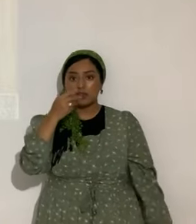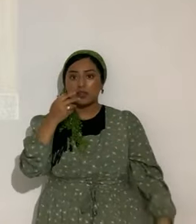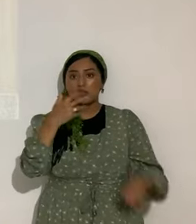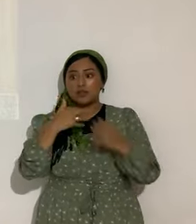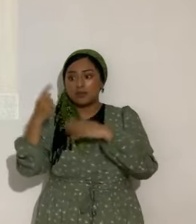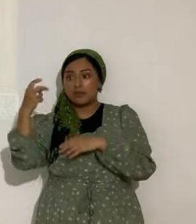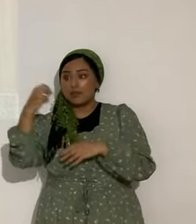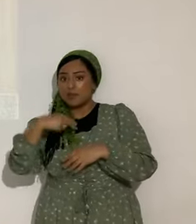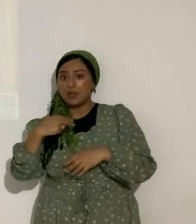doblegar,